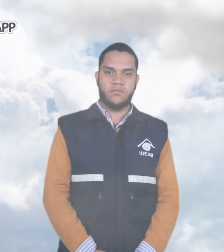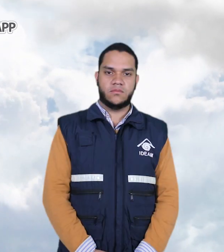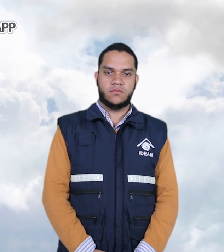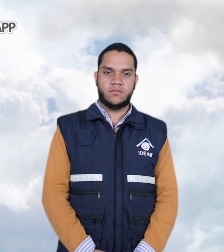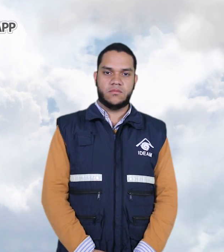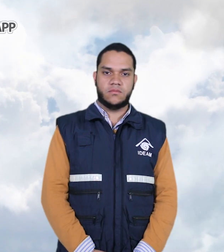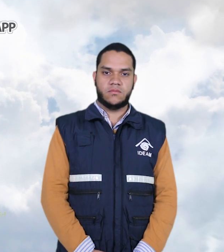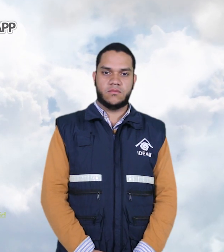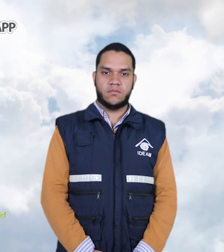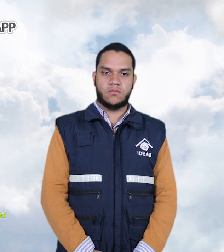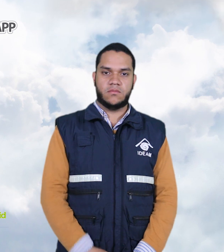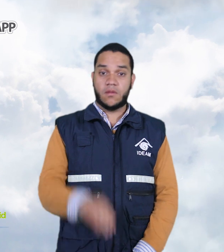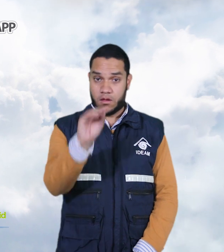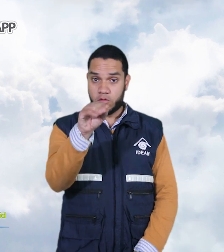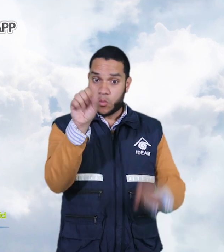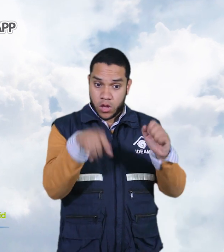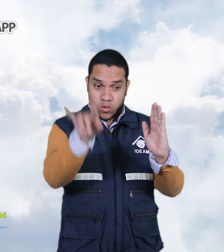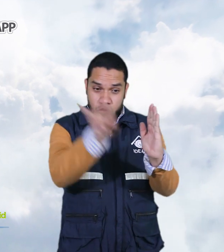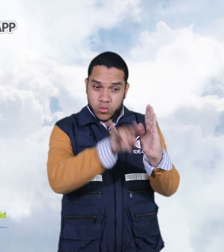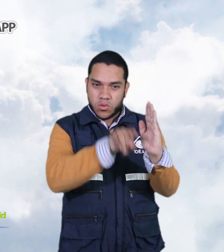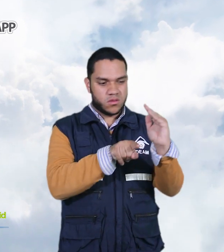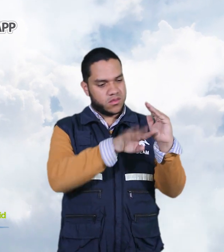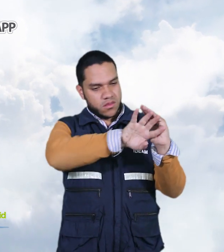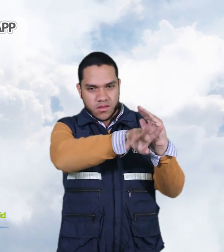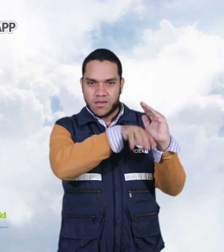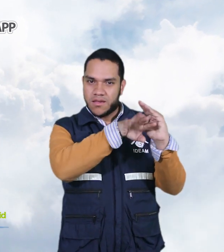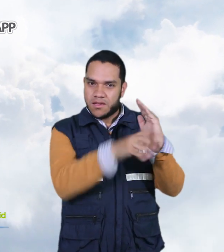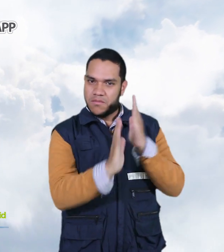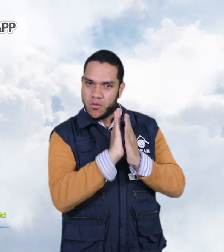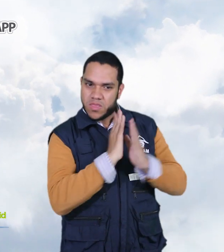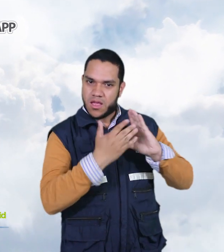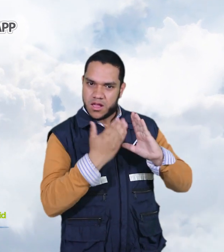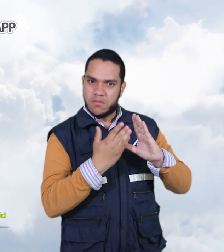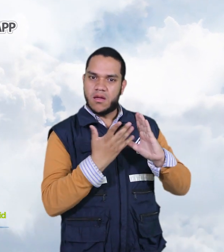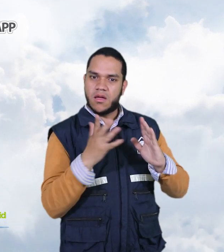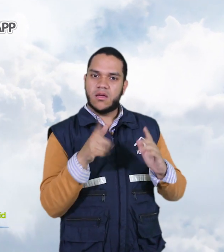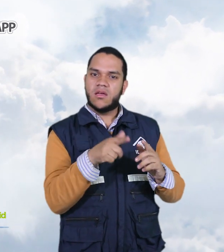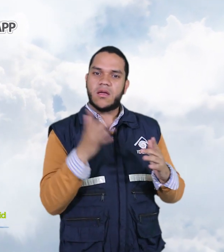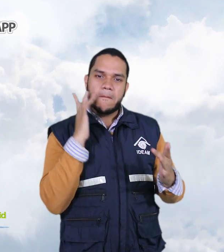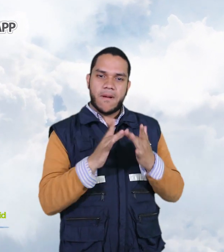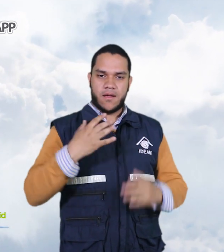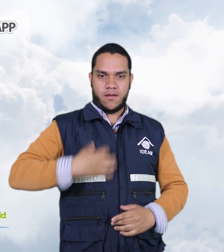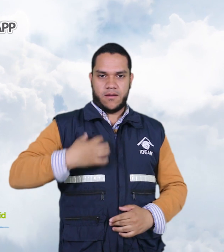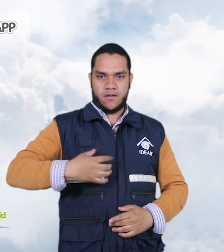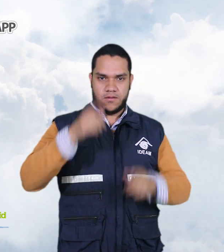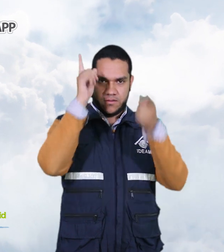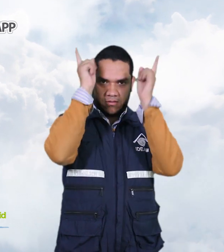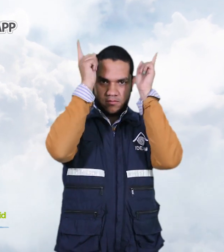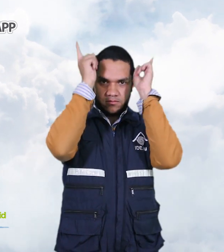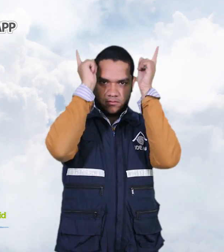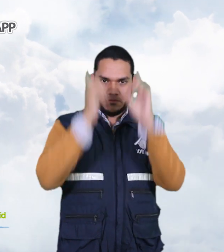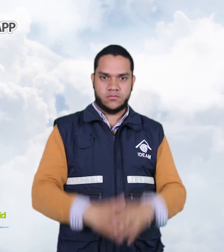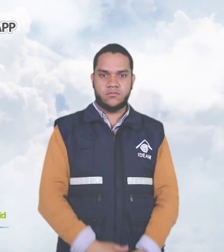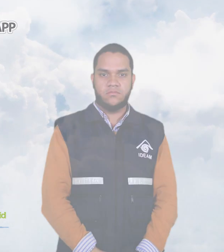No olviden en más descargar nuestra aplicación Mi Pronóstico disponible para dispositivos móviles iPhone y Android.